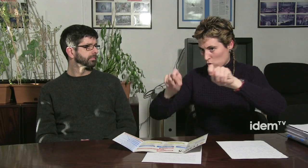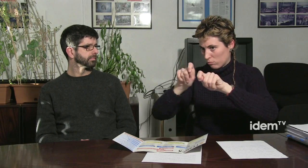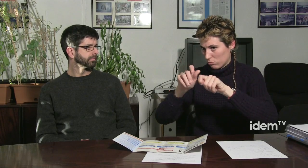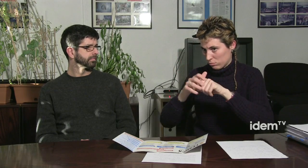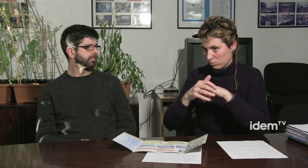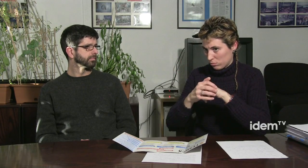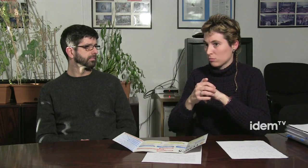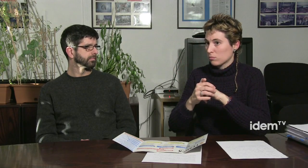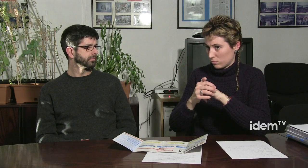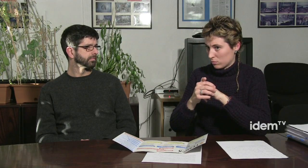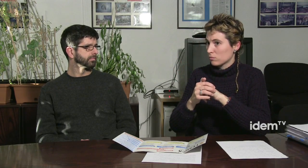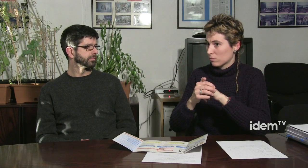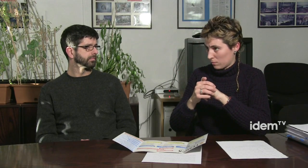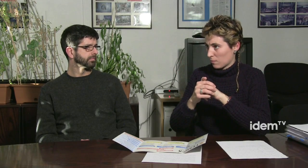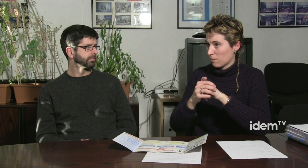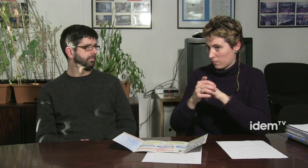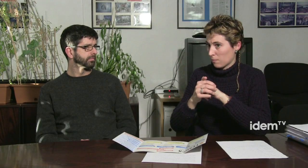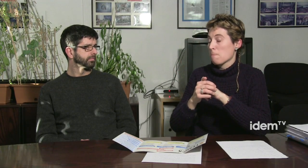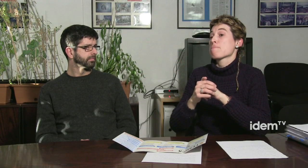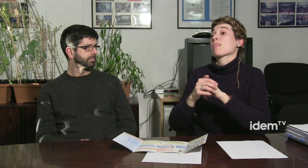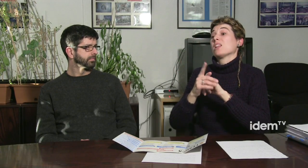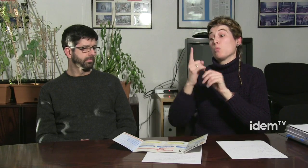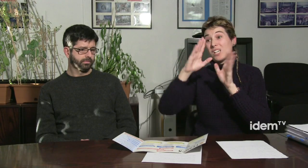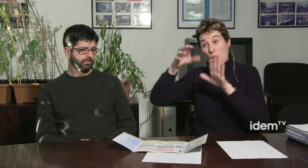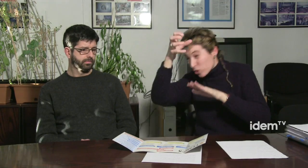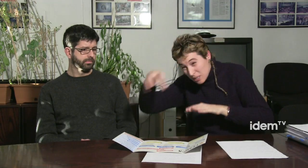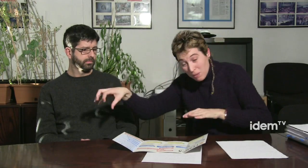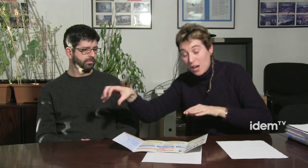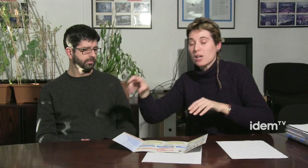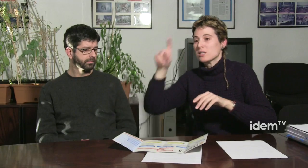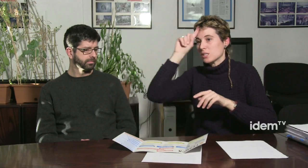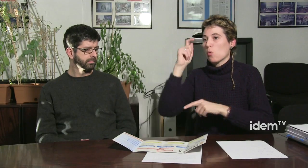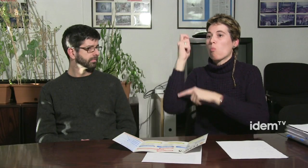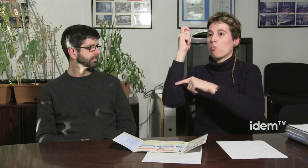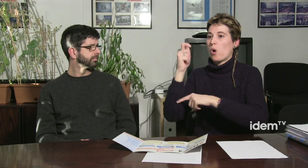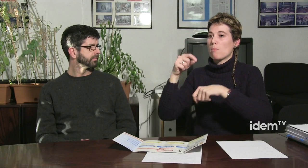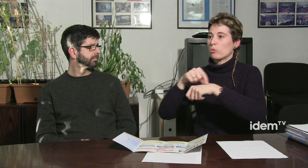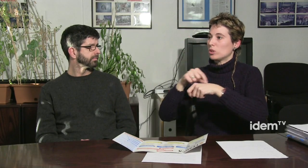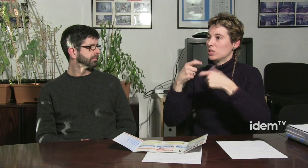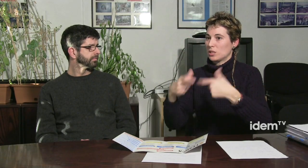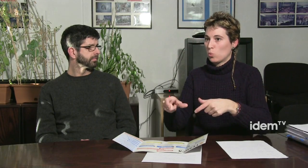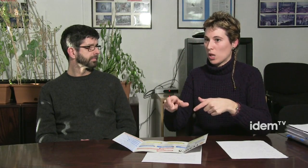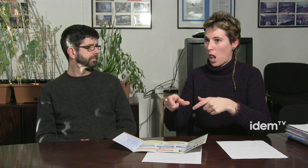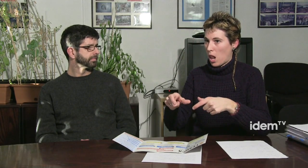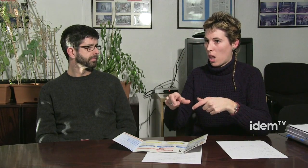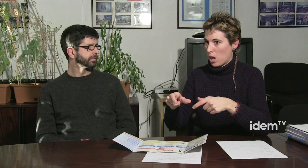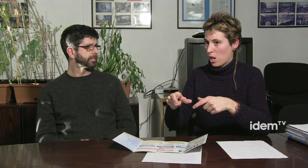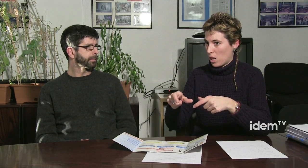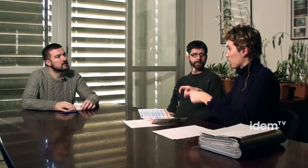Hi ha un altre departament, que és el moviment associatiu. i després l'última